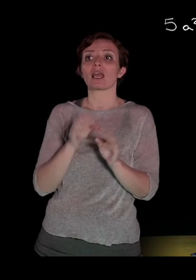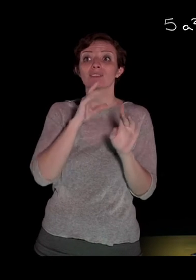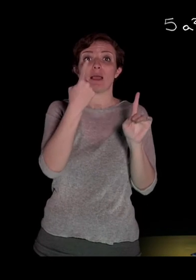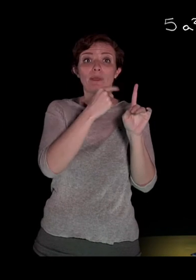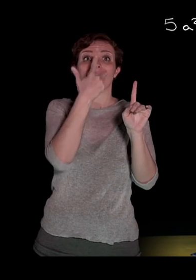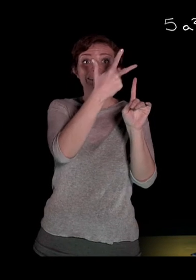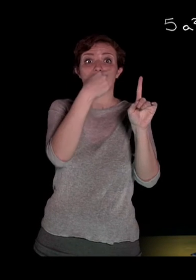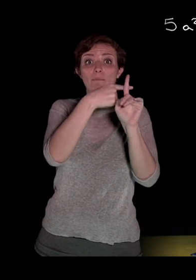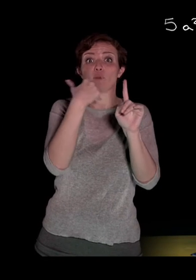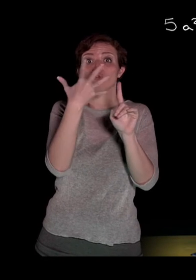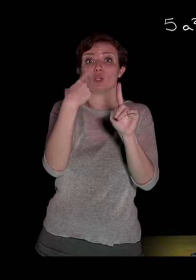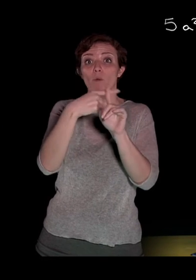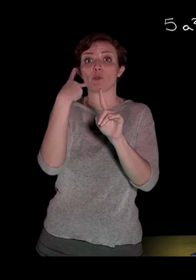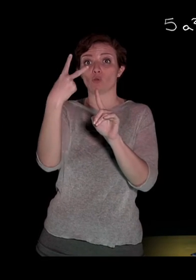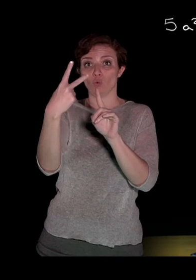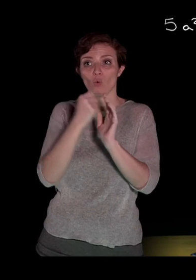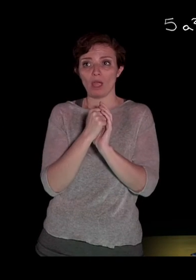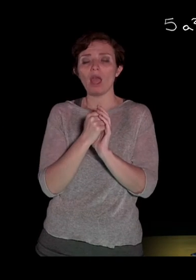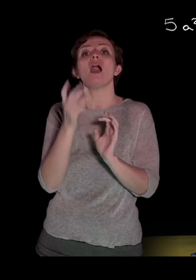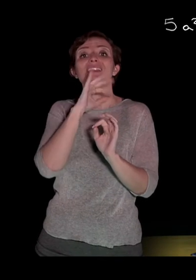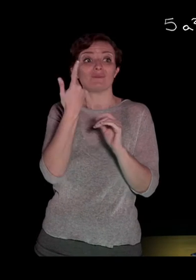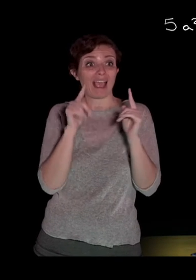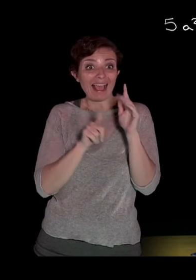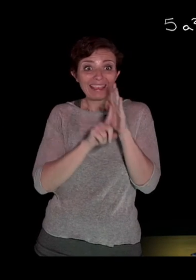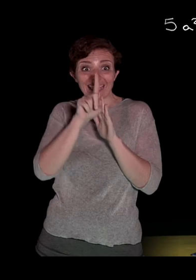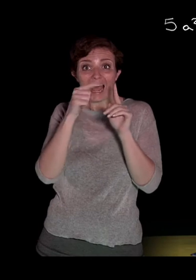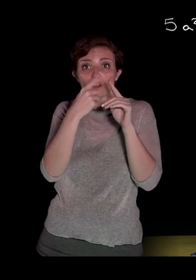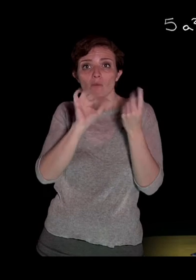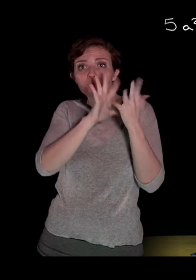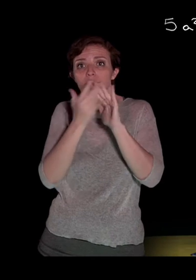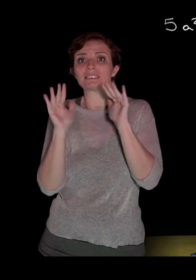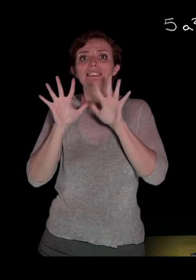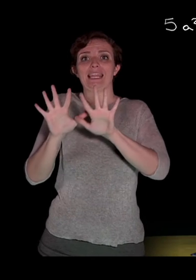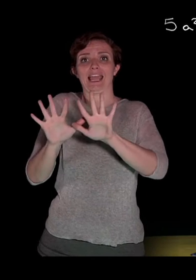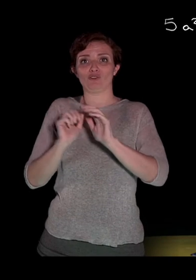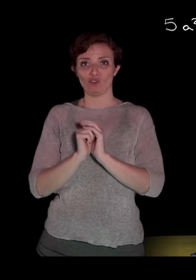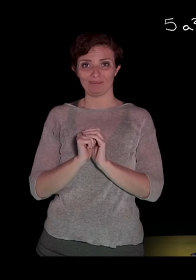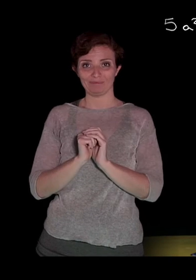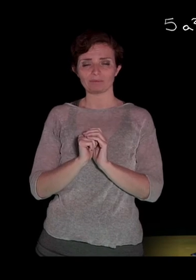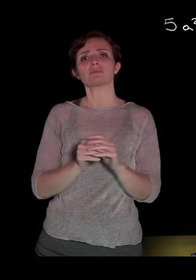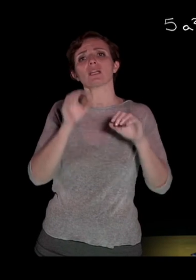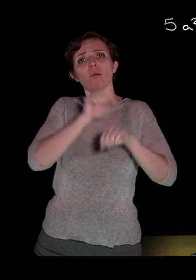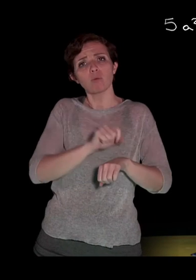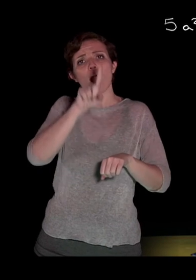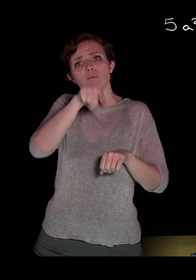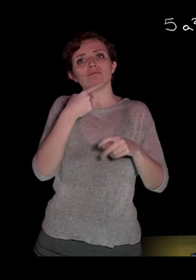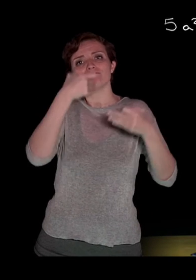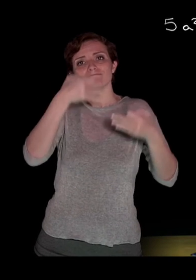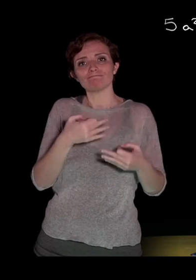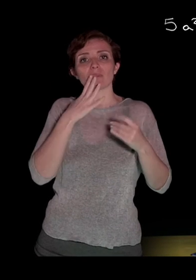più 5 più 2, quindi il grado di questo monomio è pari a 10. È possibile anche definire il grado del monomio rispetto alla singola lettera